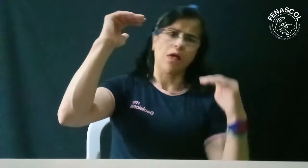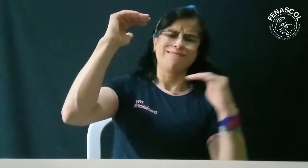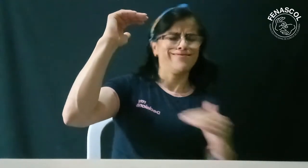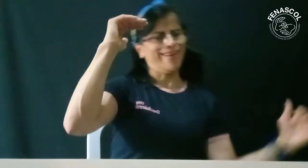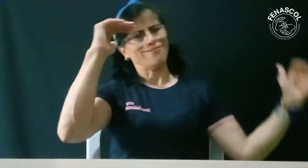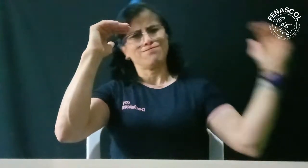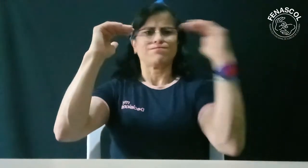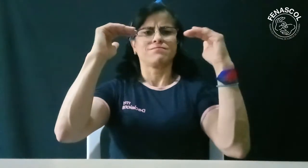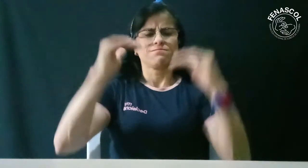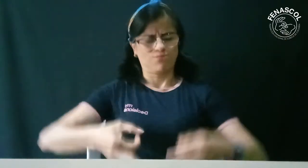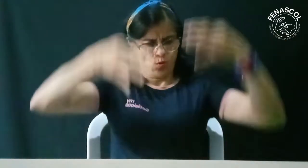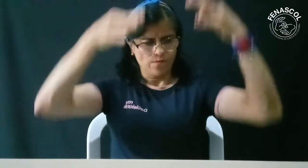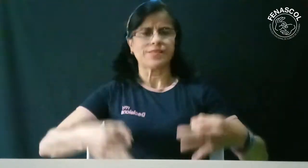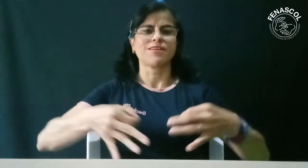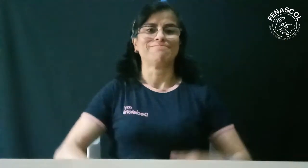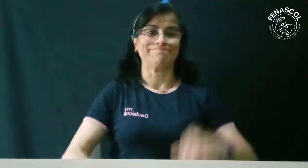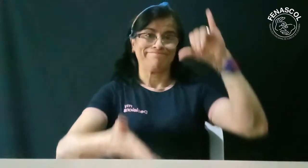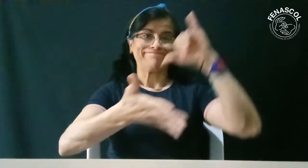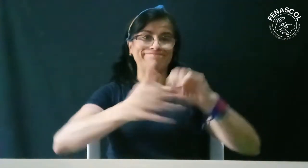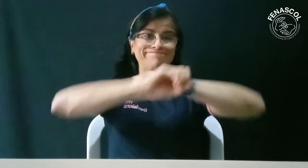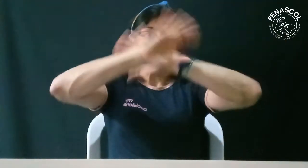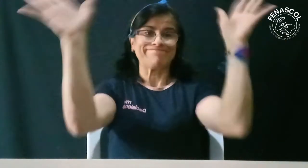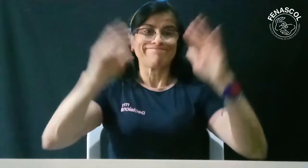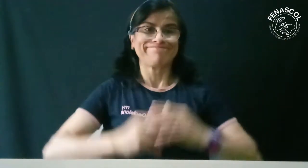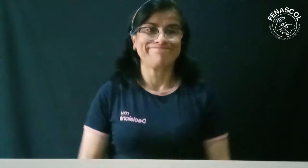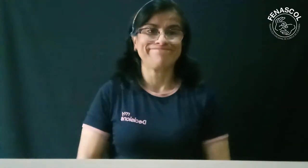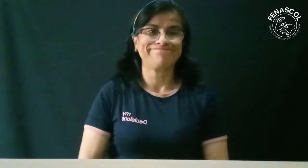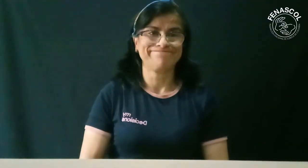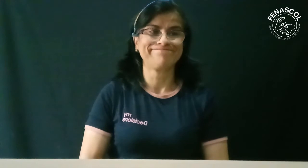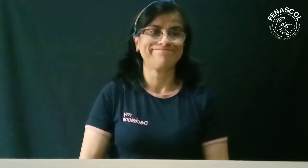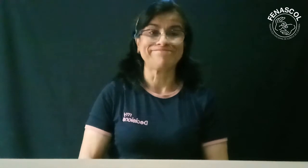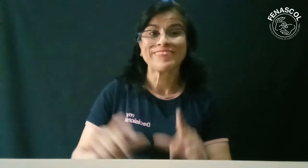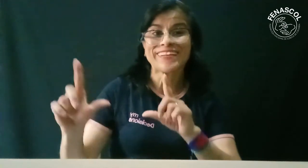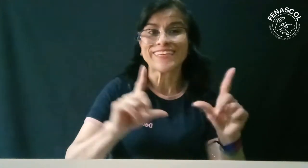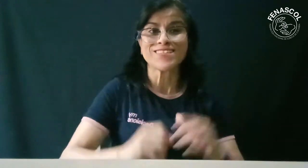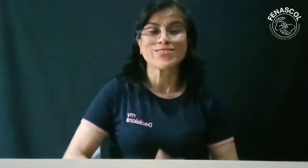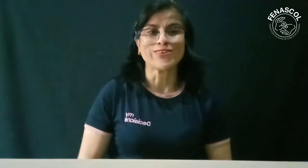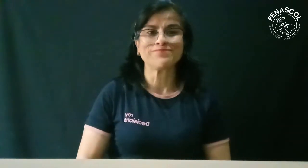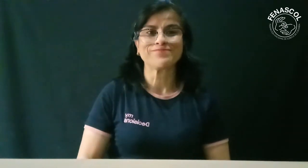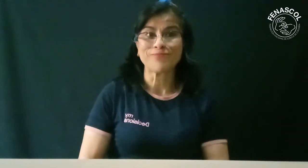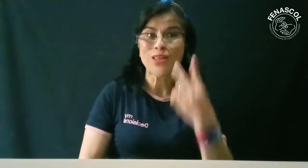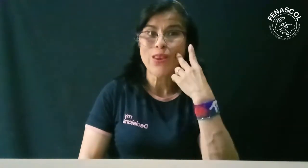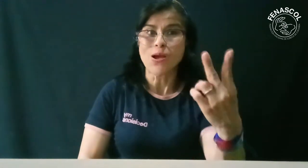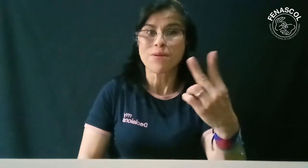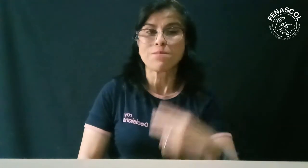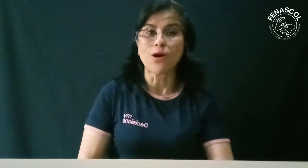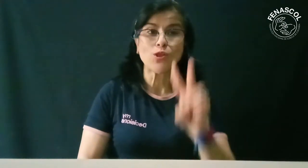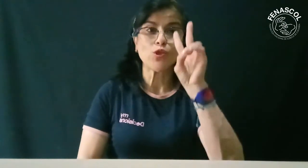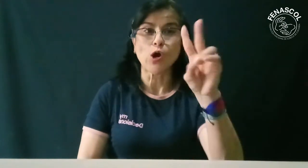de ellos, somos iguales, necesitamos cumplimiento. Espero sea muy claro. ¿Listo?